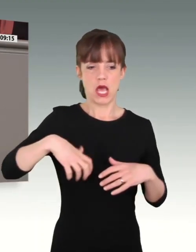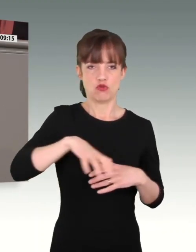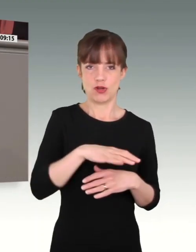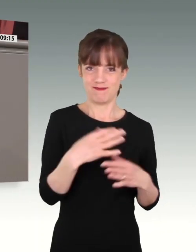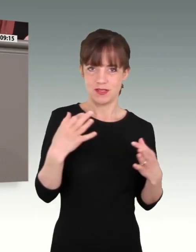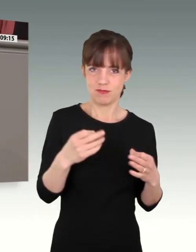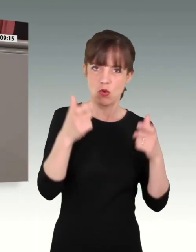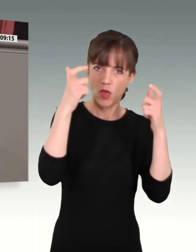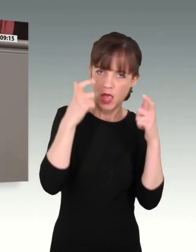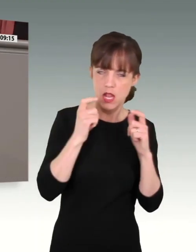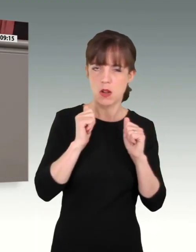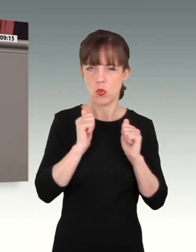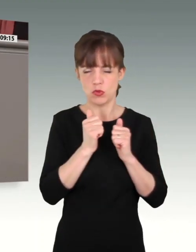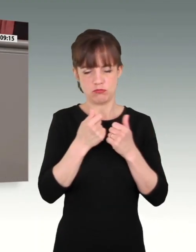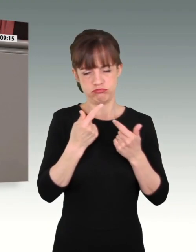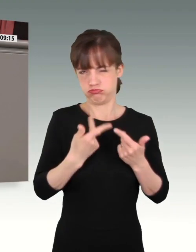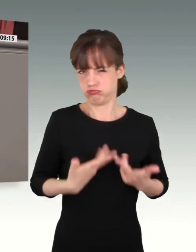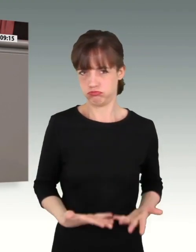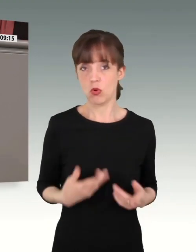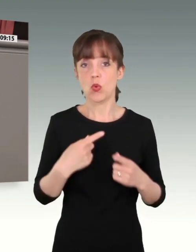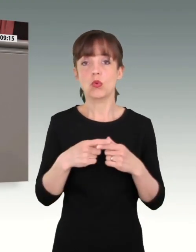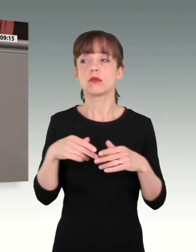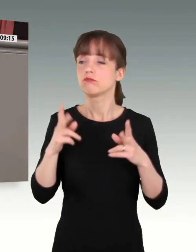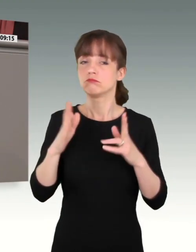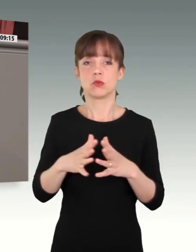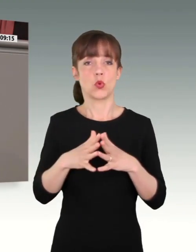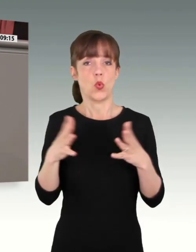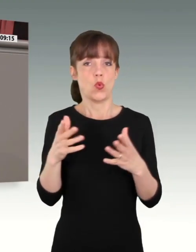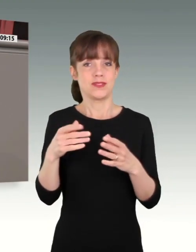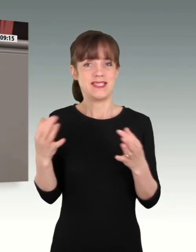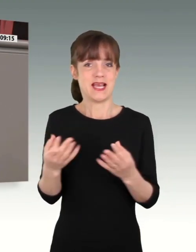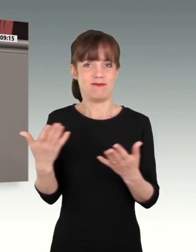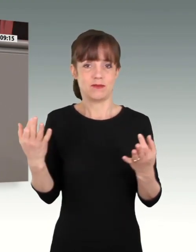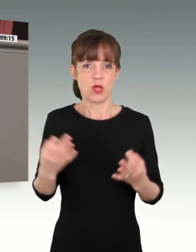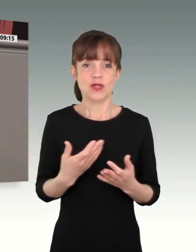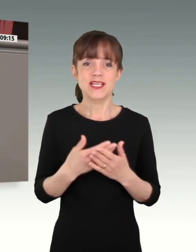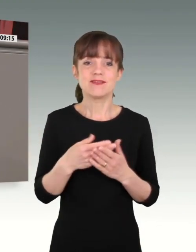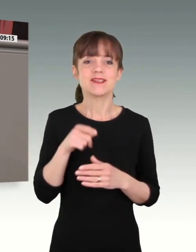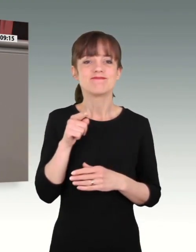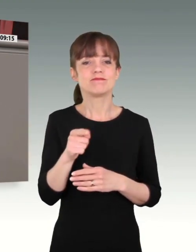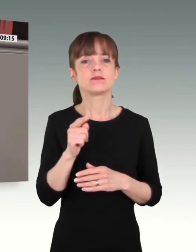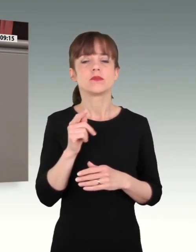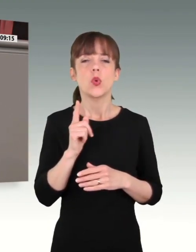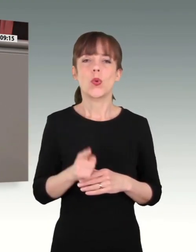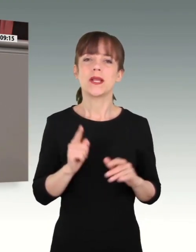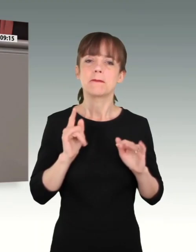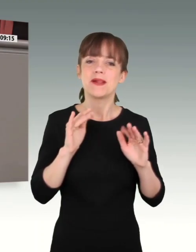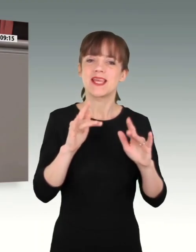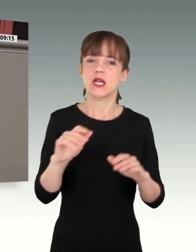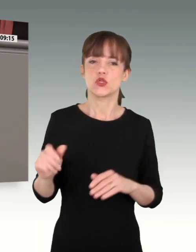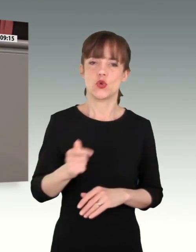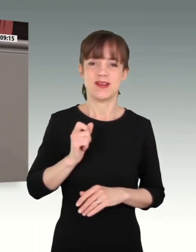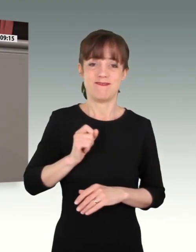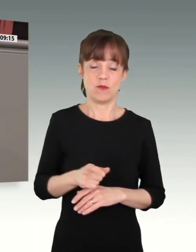Und deswegen ist das 100 Milliarden Sondervermögen für unsere Bundeswehr so entscheidend. Wir sind nach den vielen Jahren des